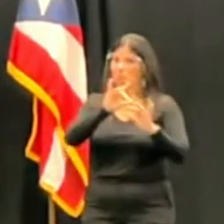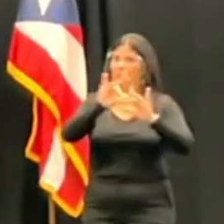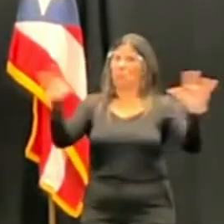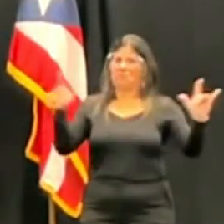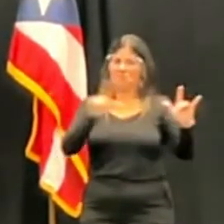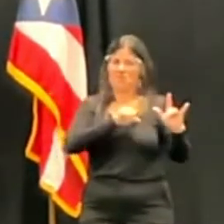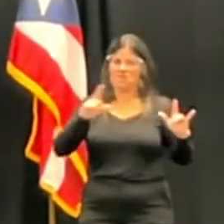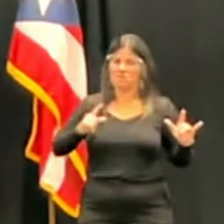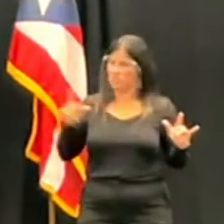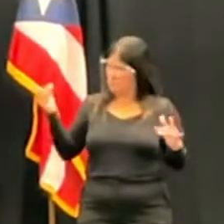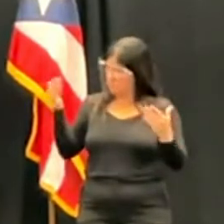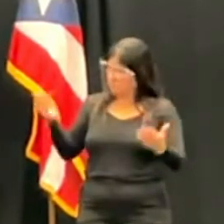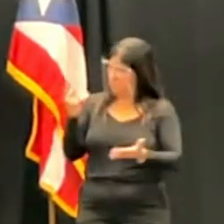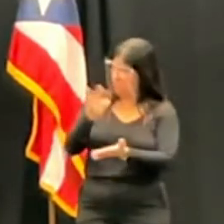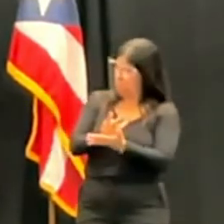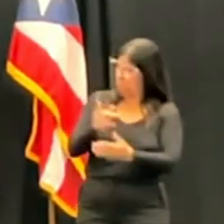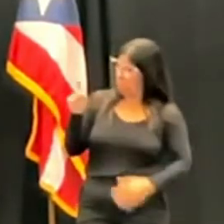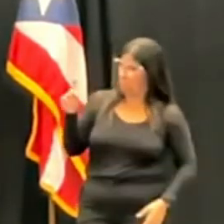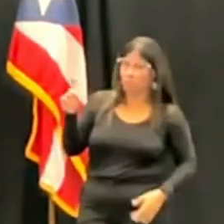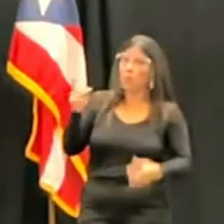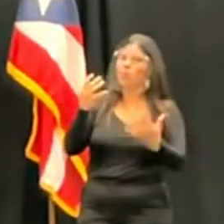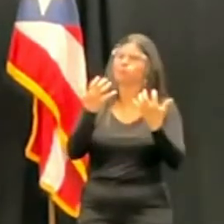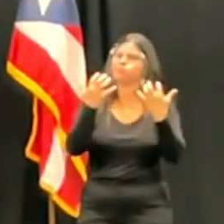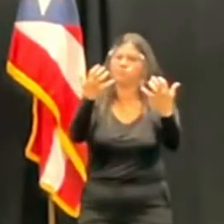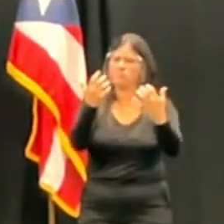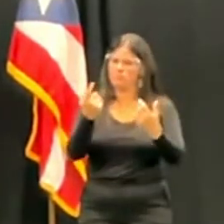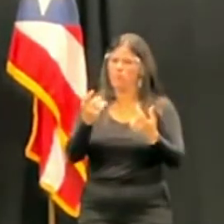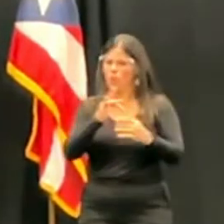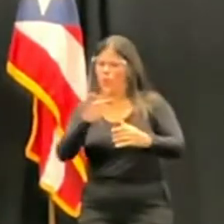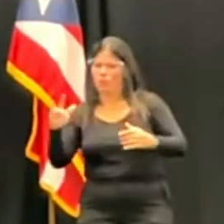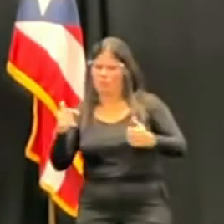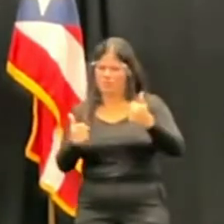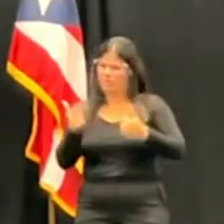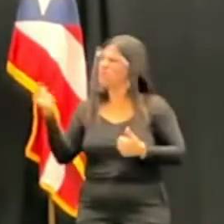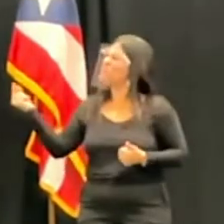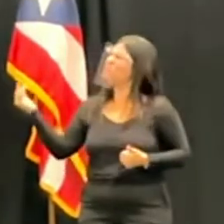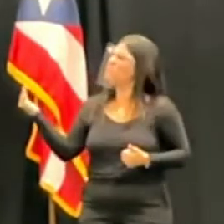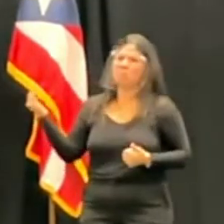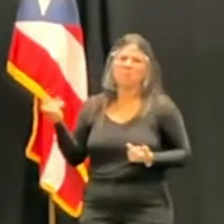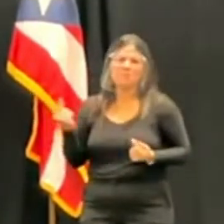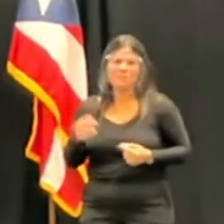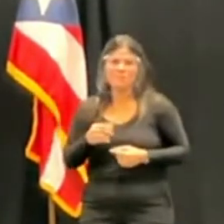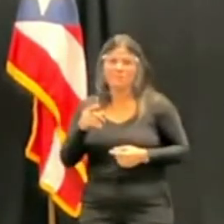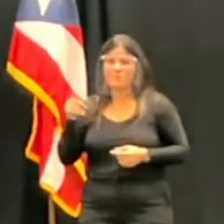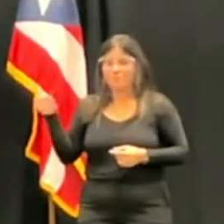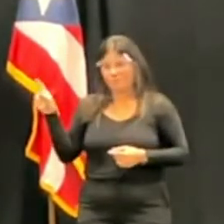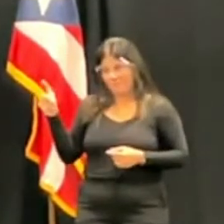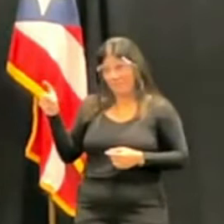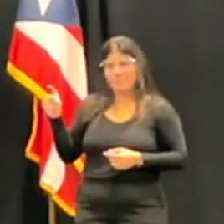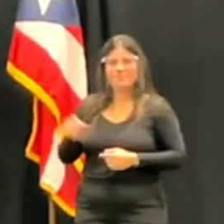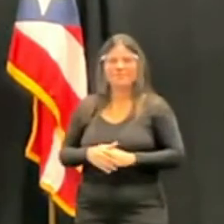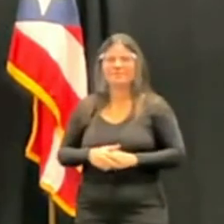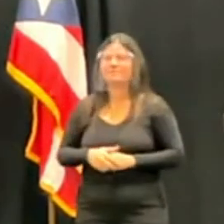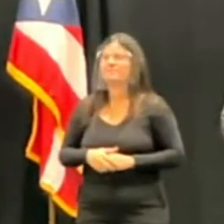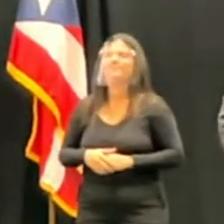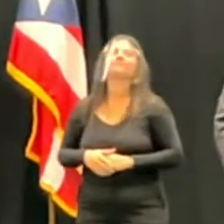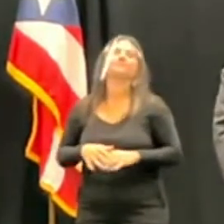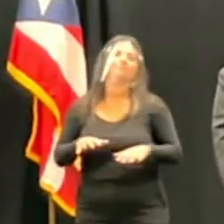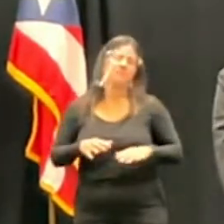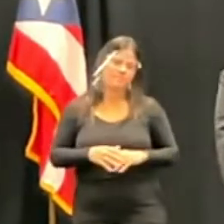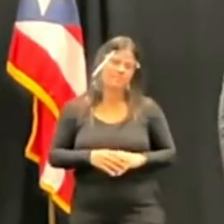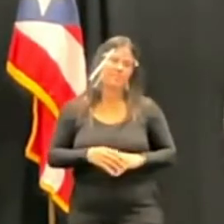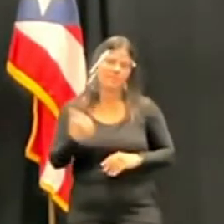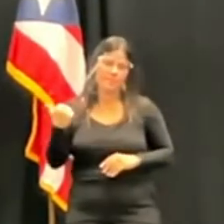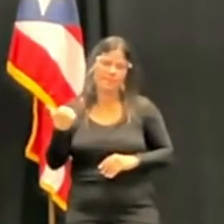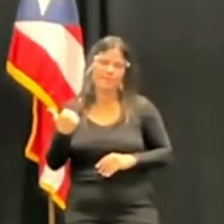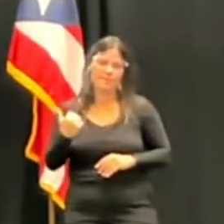que había un pulseo entre el Ejecutivo y el Senado por dicha posición? Bueno, evaluamos varias candidatas.